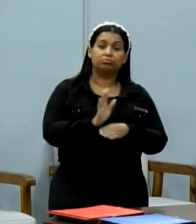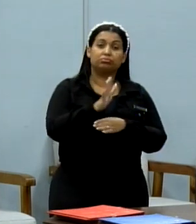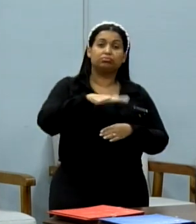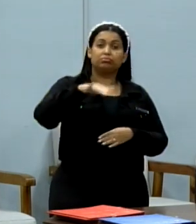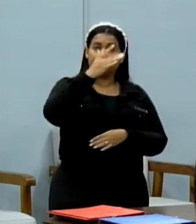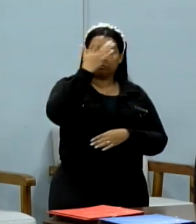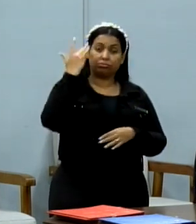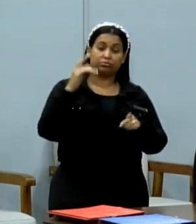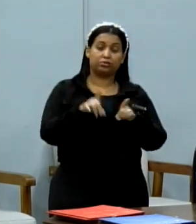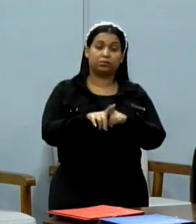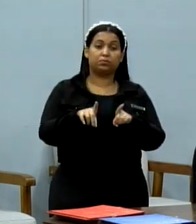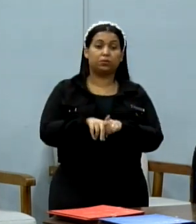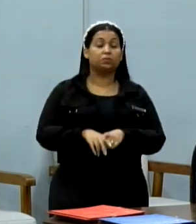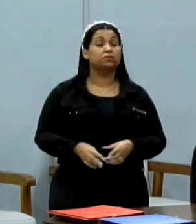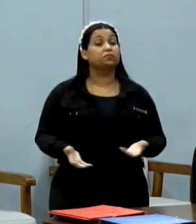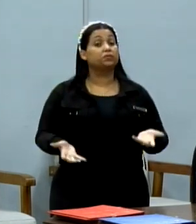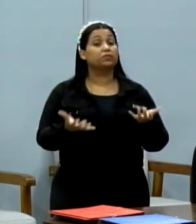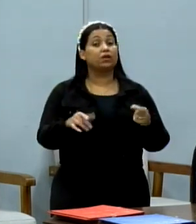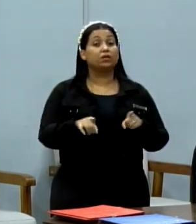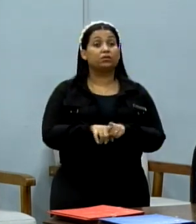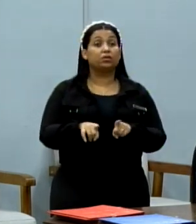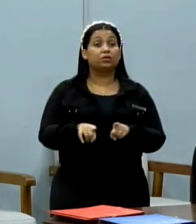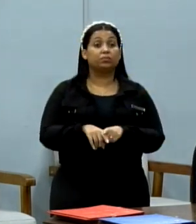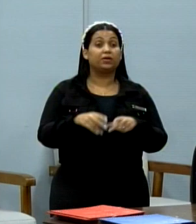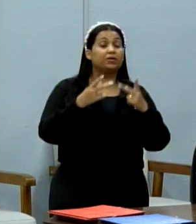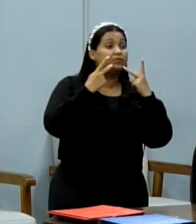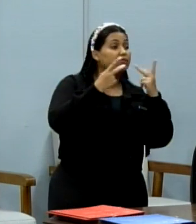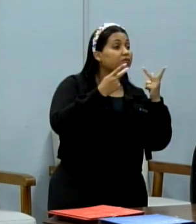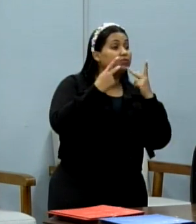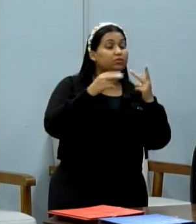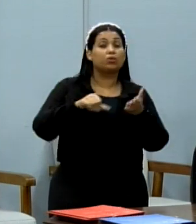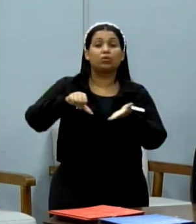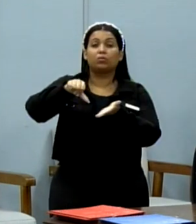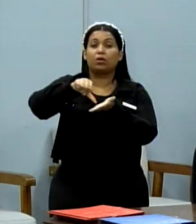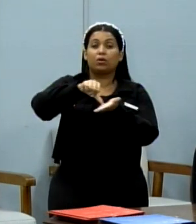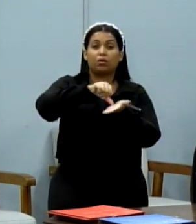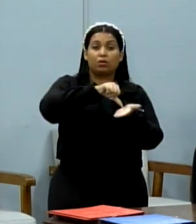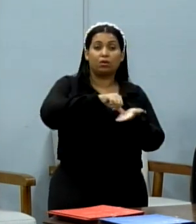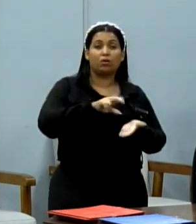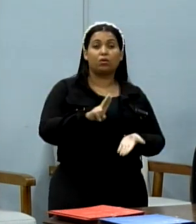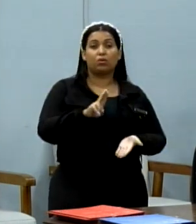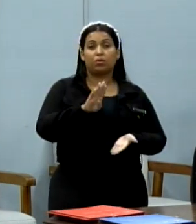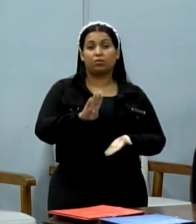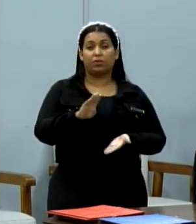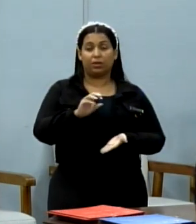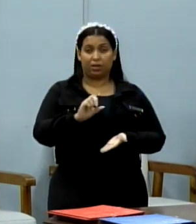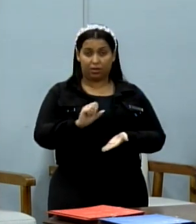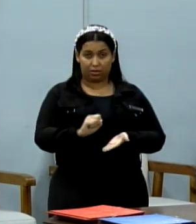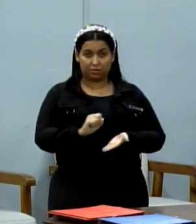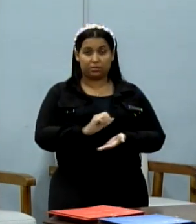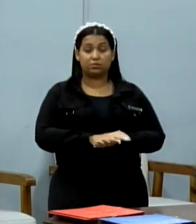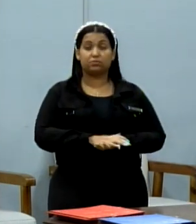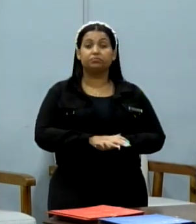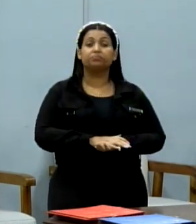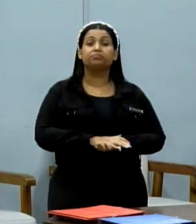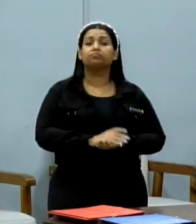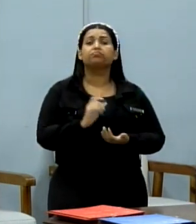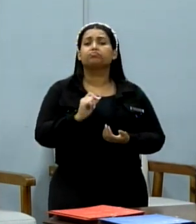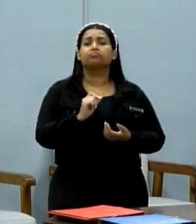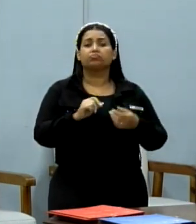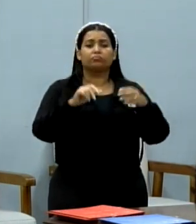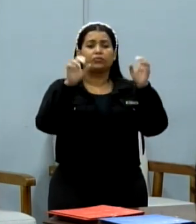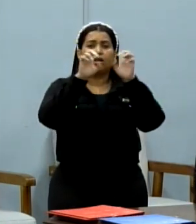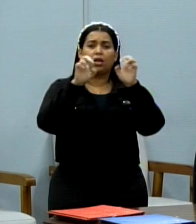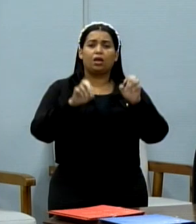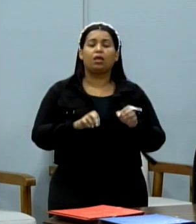também. Quero também ter visitado algumas UBS, quero também pedir uma atenção da EMPRO, na questão dos sistemas,